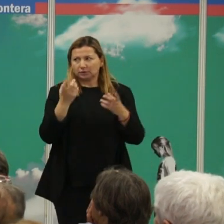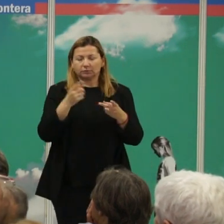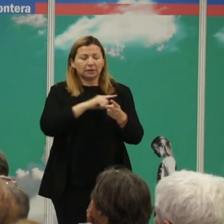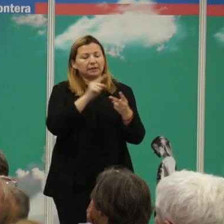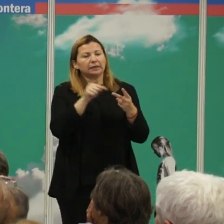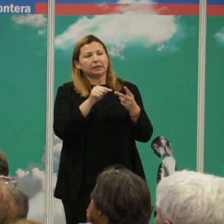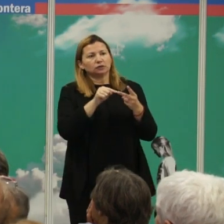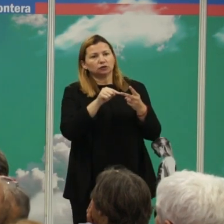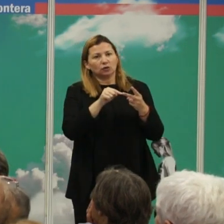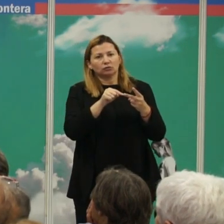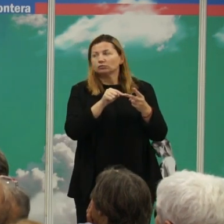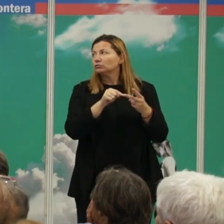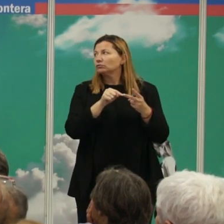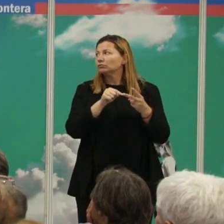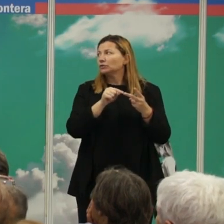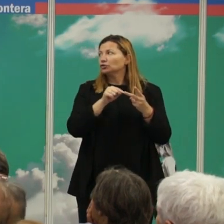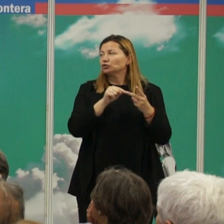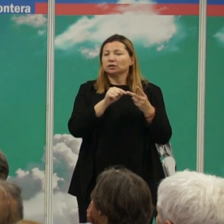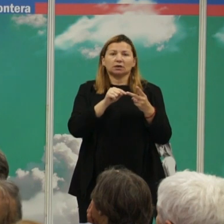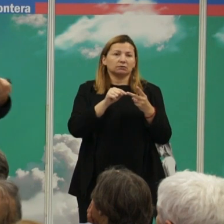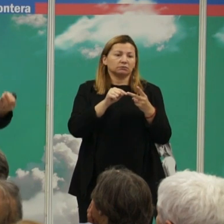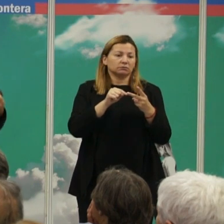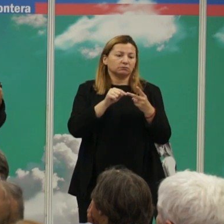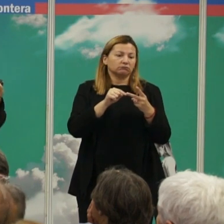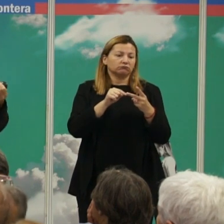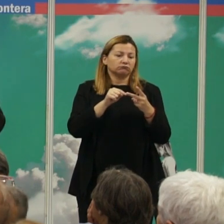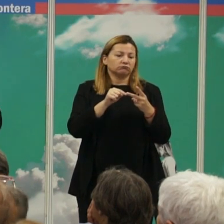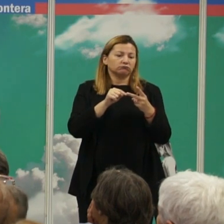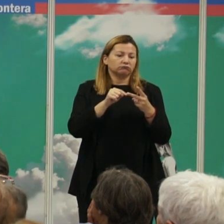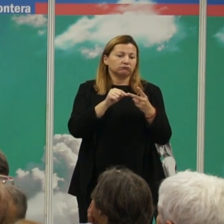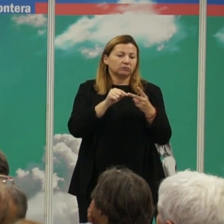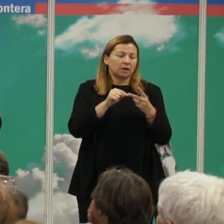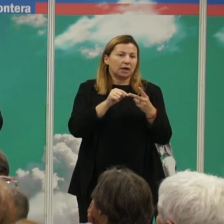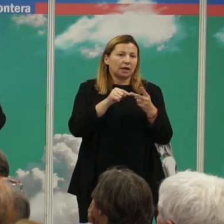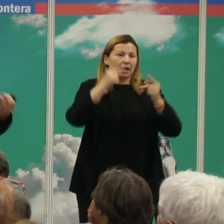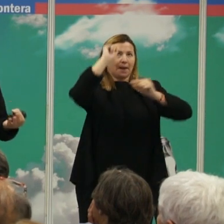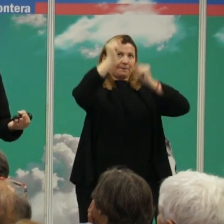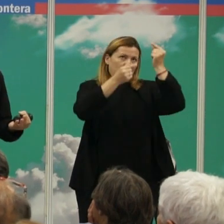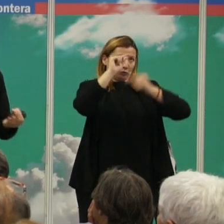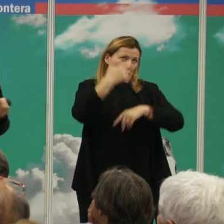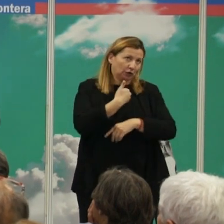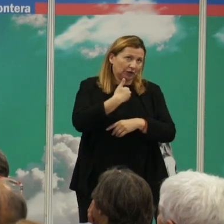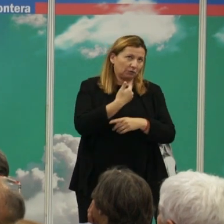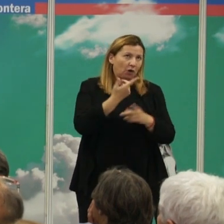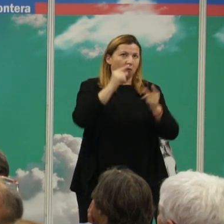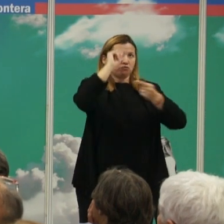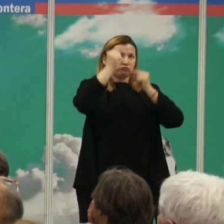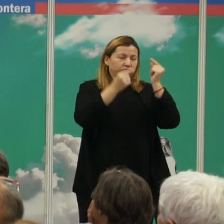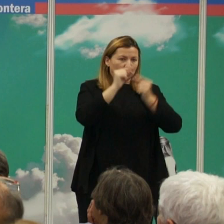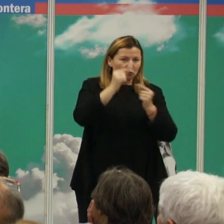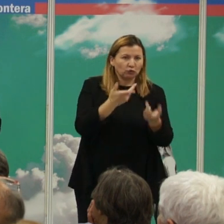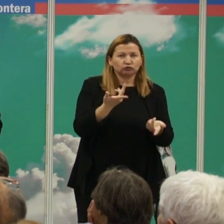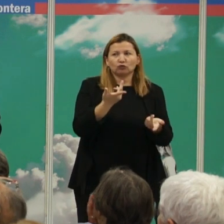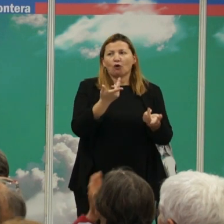segunda el segundo pilar es decir el segundo presupuesto que nosotros tenemos que de nuevo también es un presupuesto duro como podéis